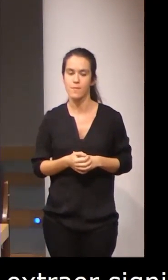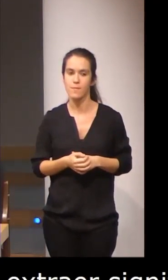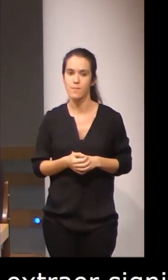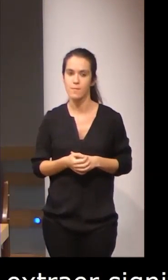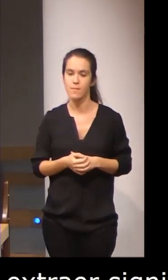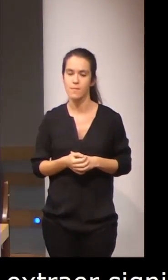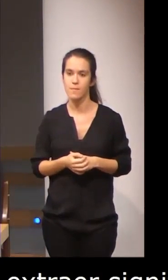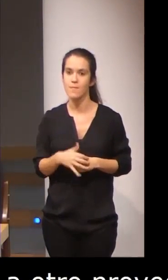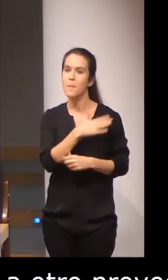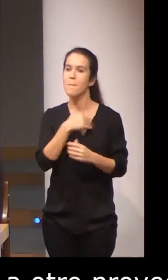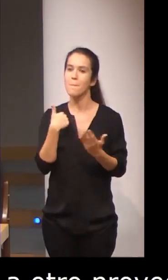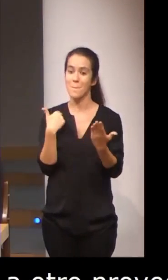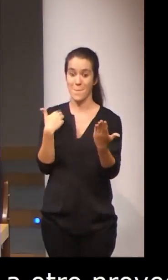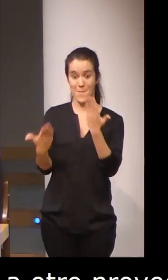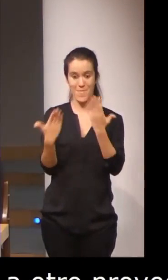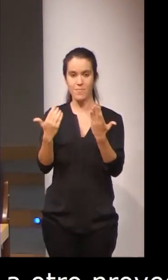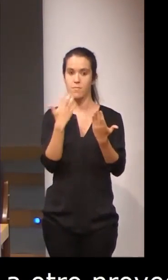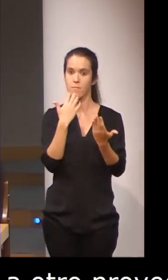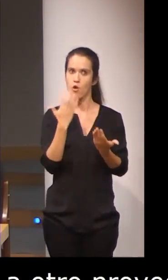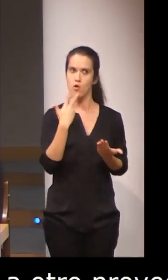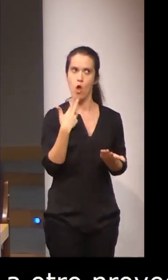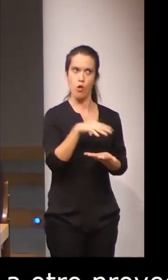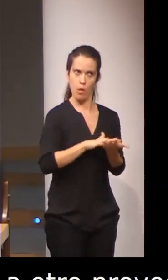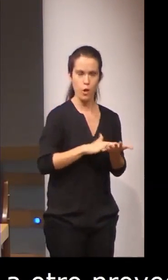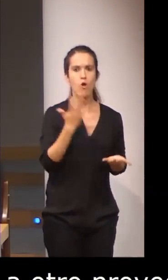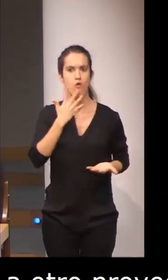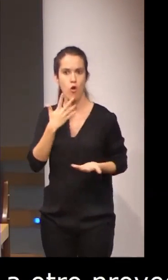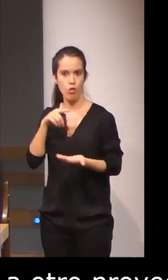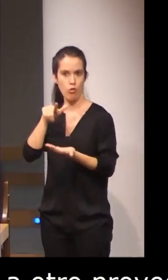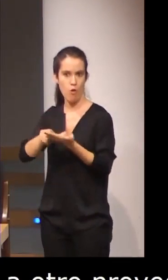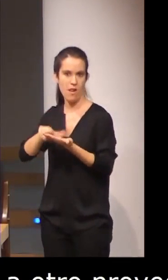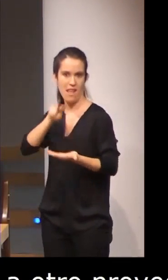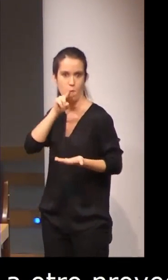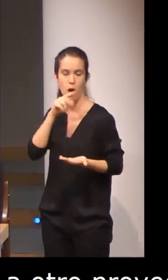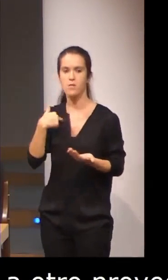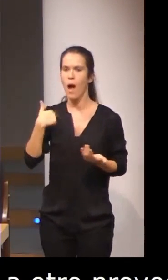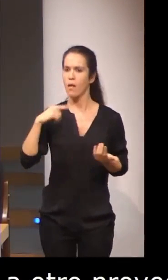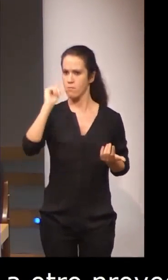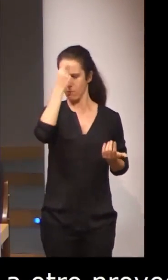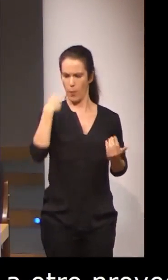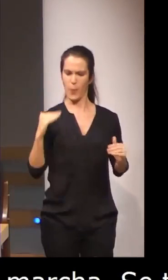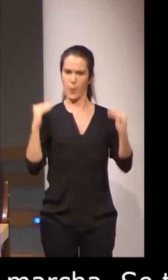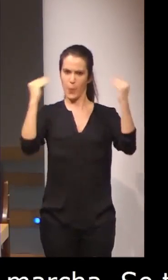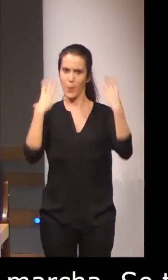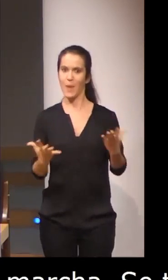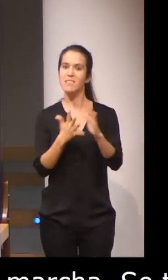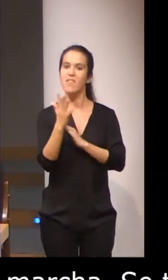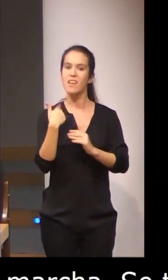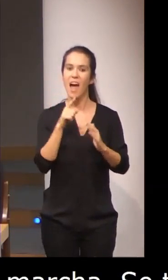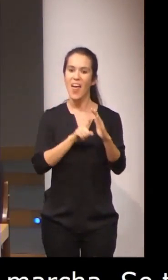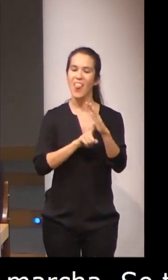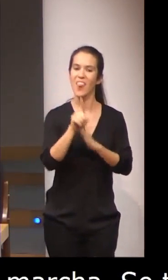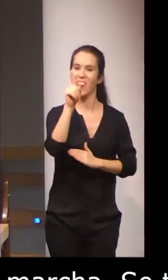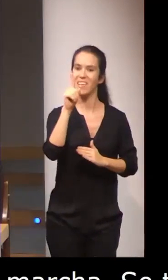aporta conocer la lengua de signos y la lengua oral a las personas que dominan esas dos lenguas de cara al desarrollo de las funciones